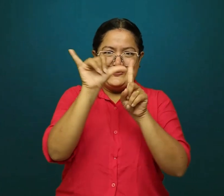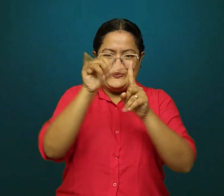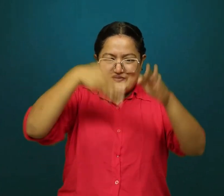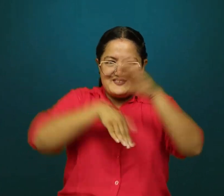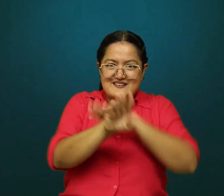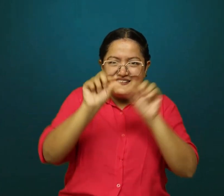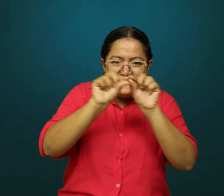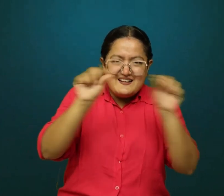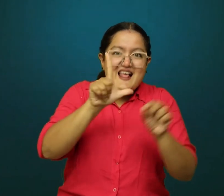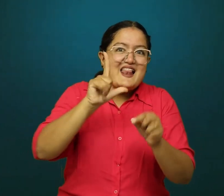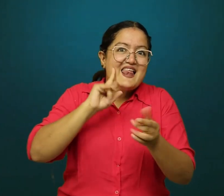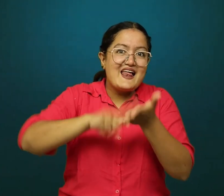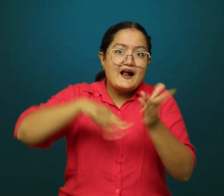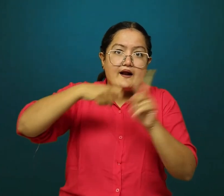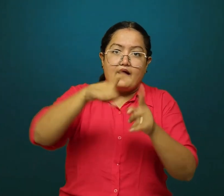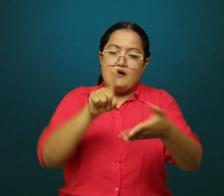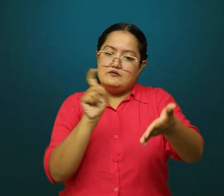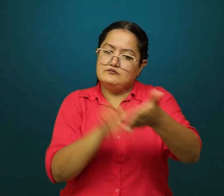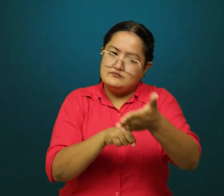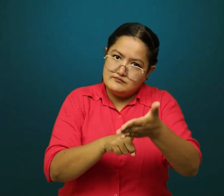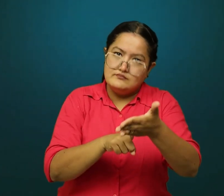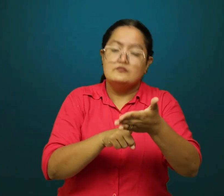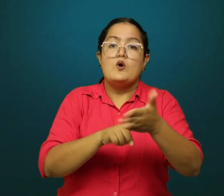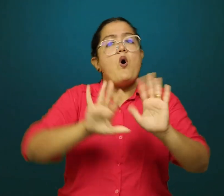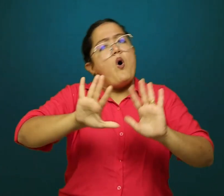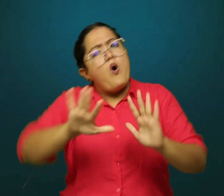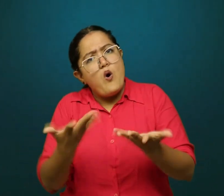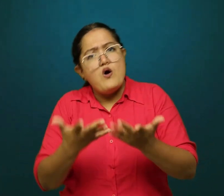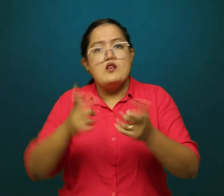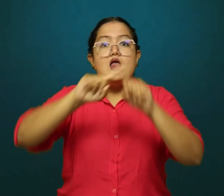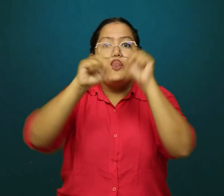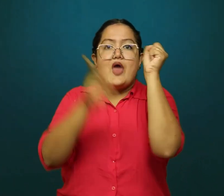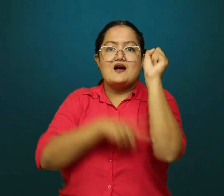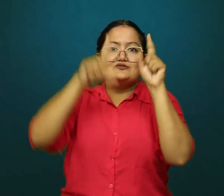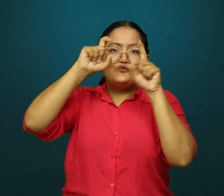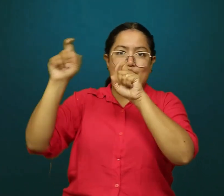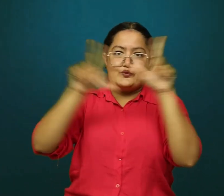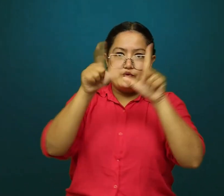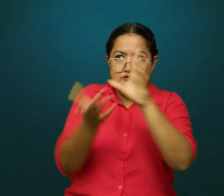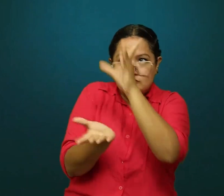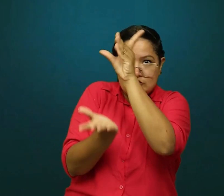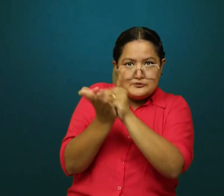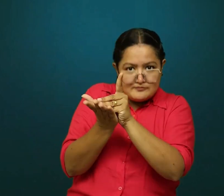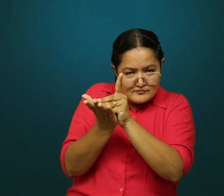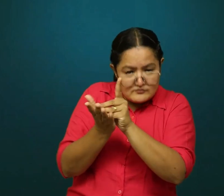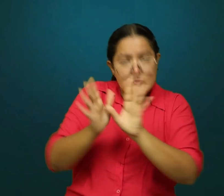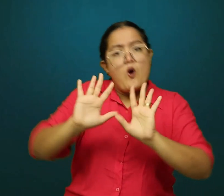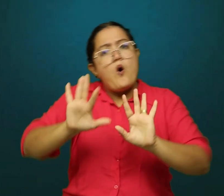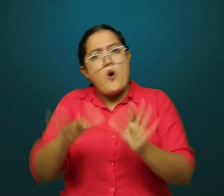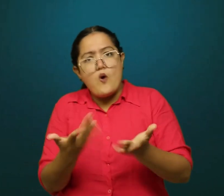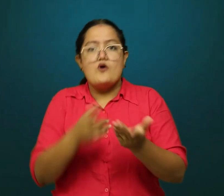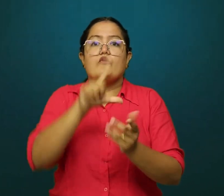uitdaging. Dit jaar staat solidariteit met dove gemeenschappen wereldwijd centraal.